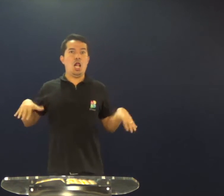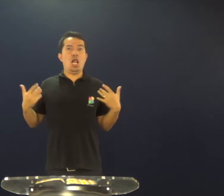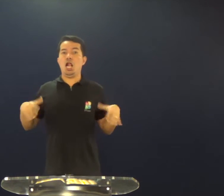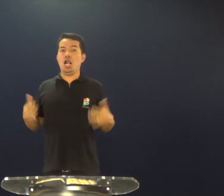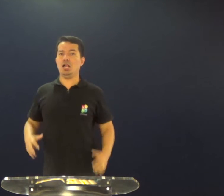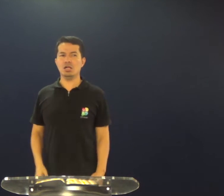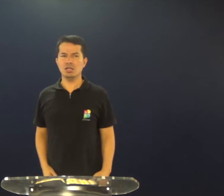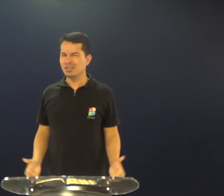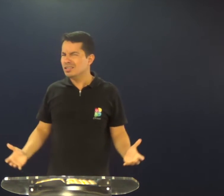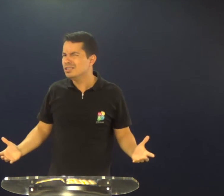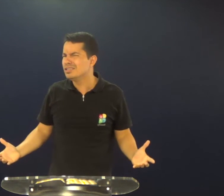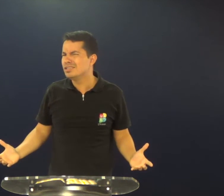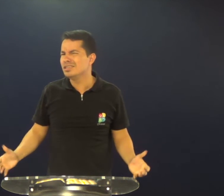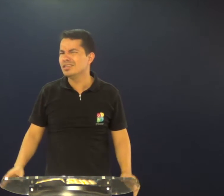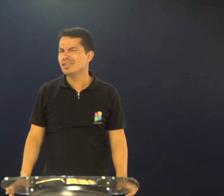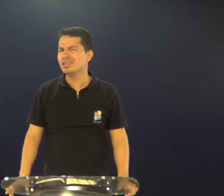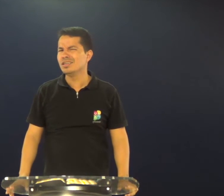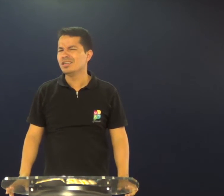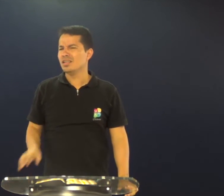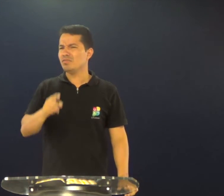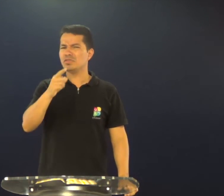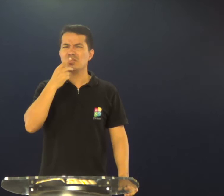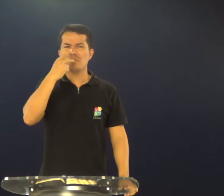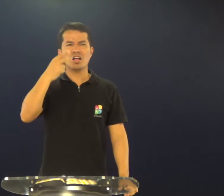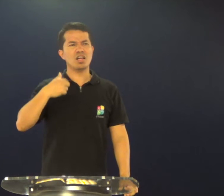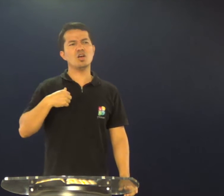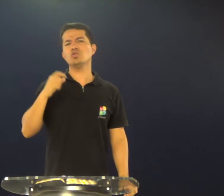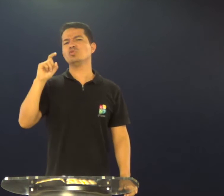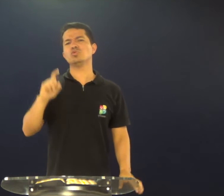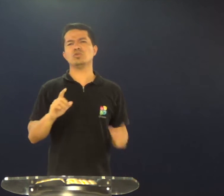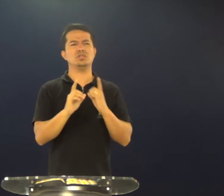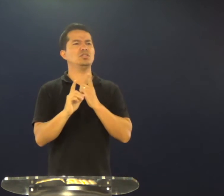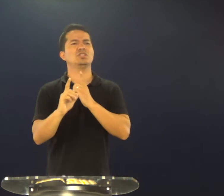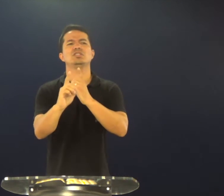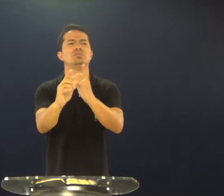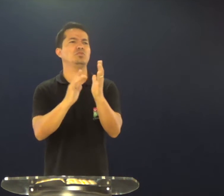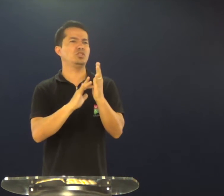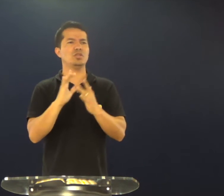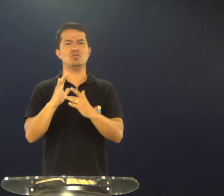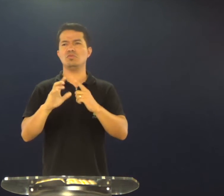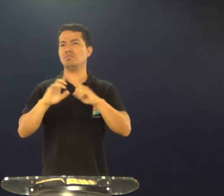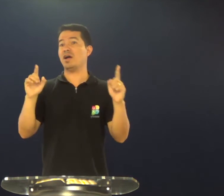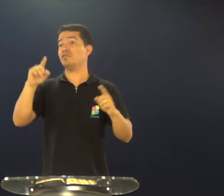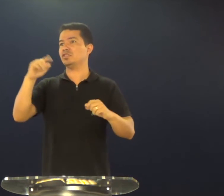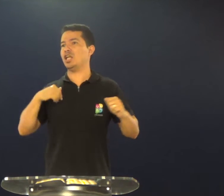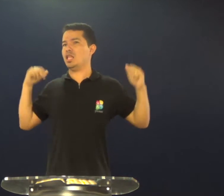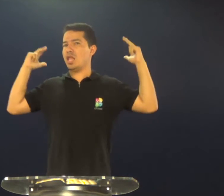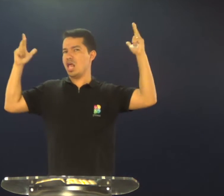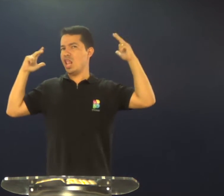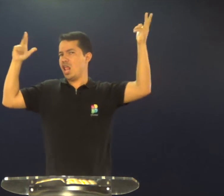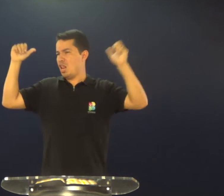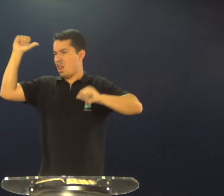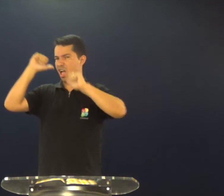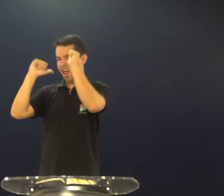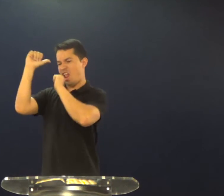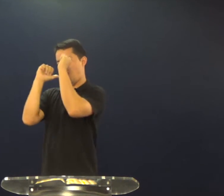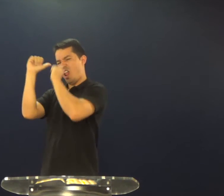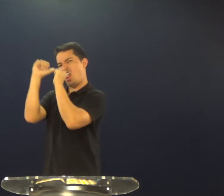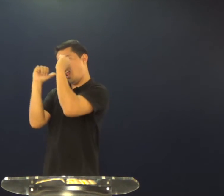sexo, ou em muitas coisas que não são boas? Como você fala, eu sou um discípulo